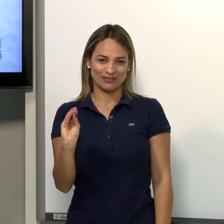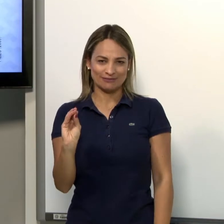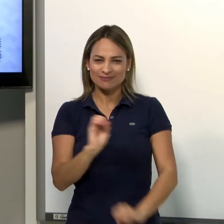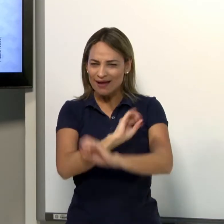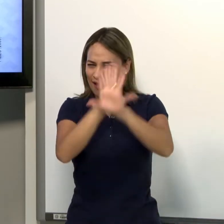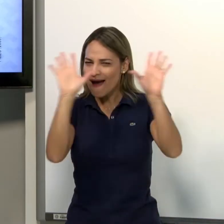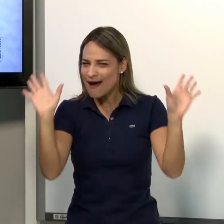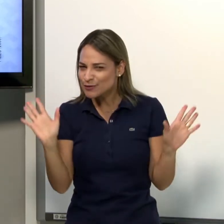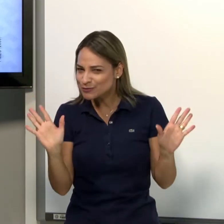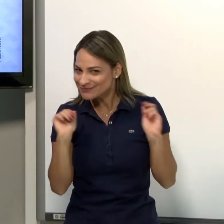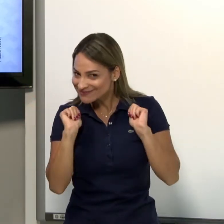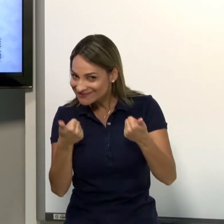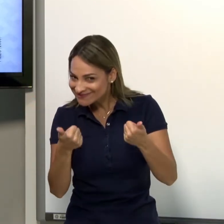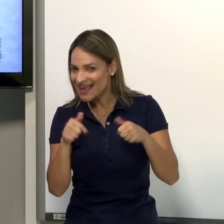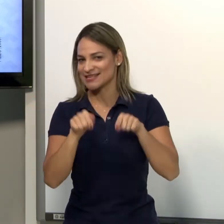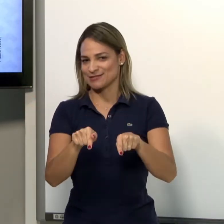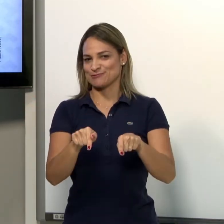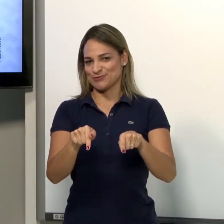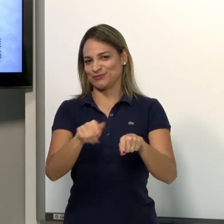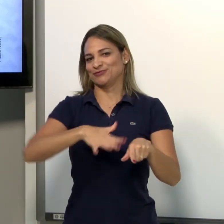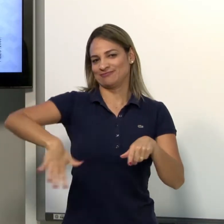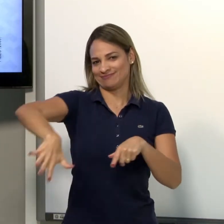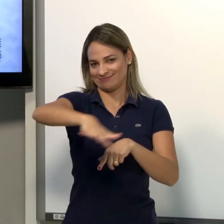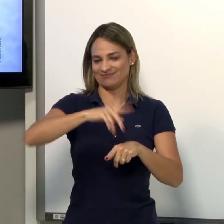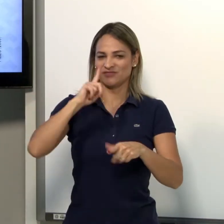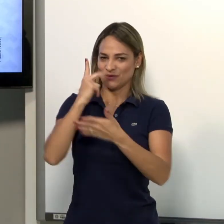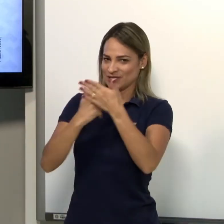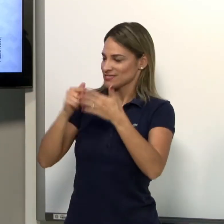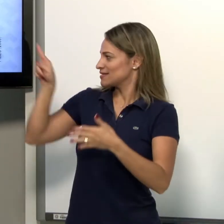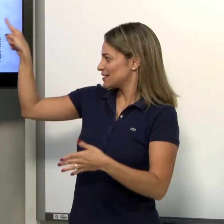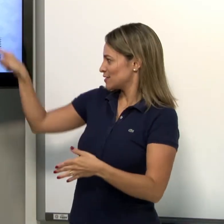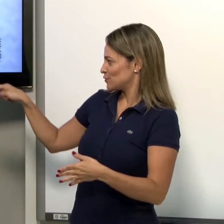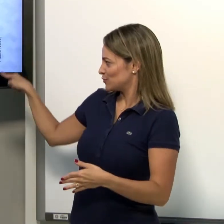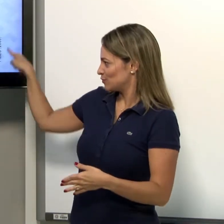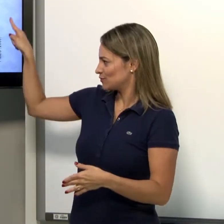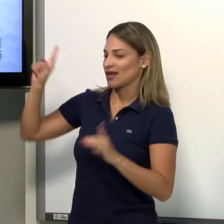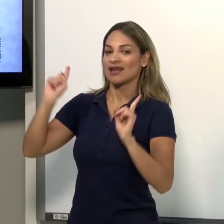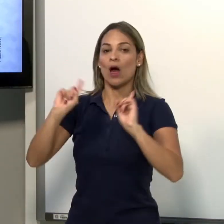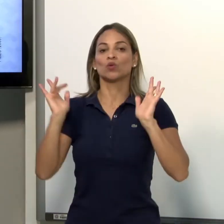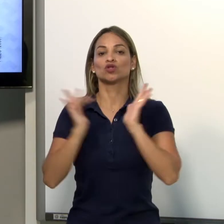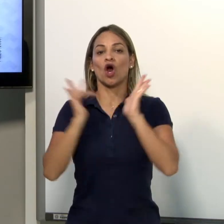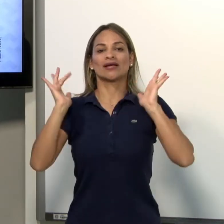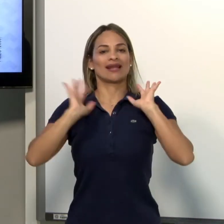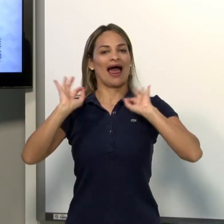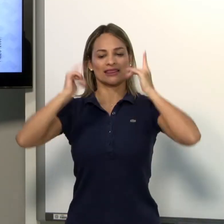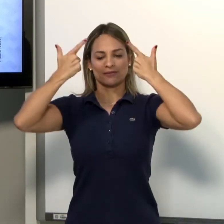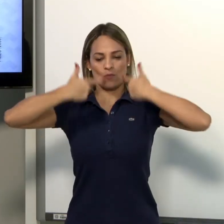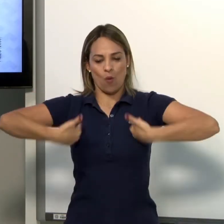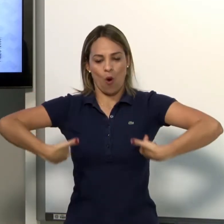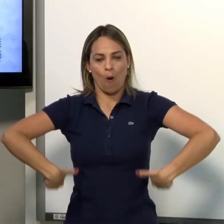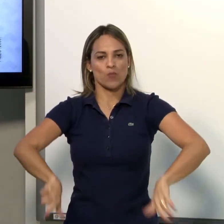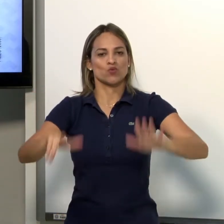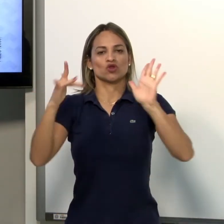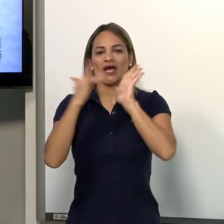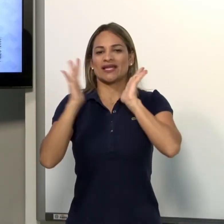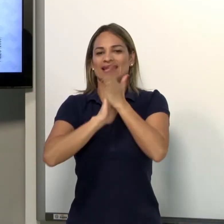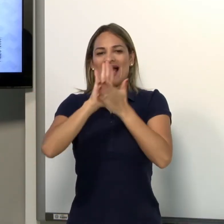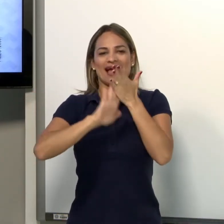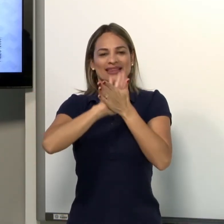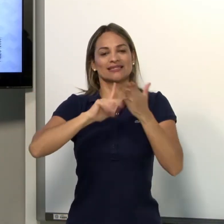Ficou claro? Então, esse é o espaço neutro. É isso que a imagem mostra. Não toca em nenhuma parte